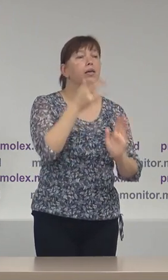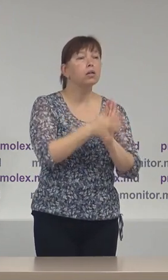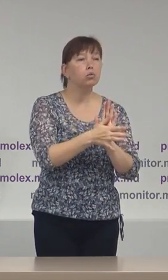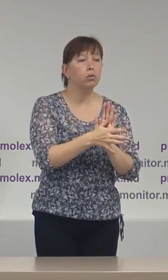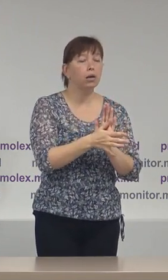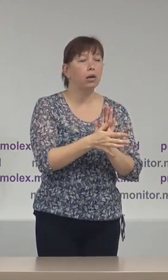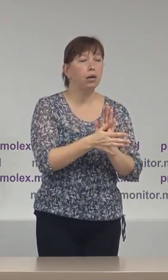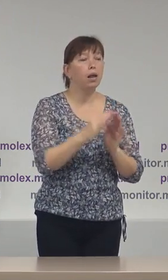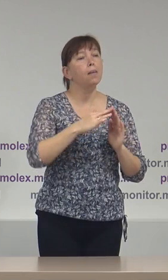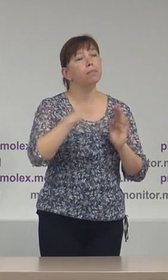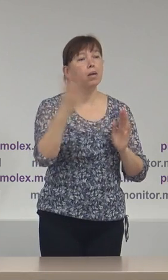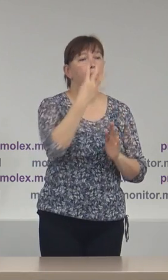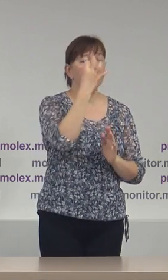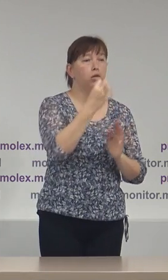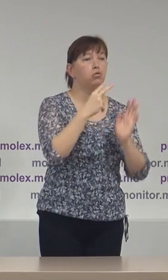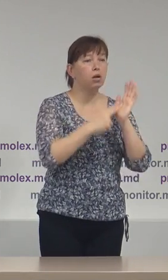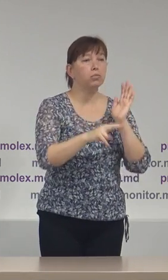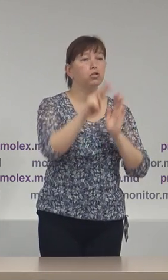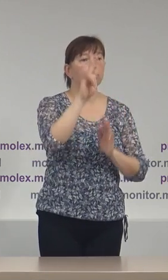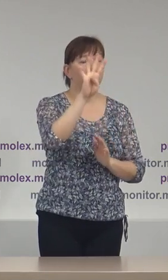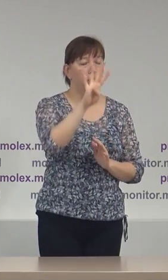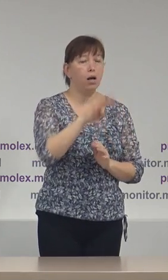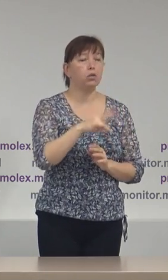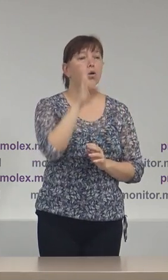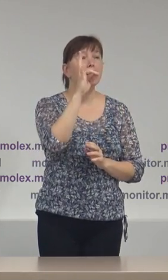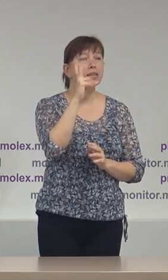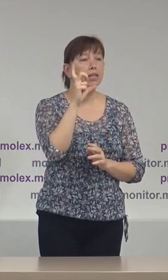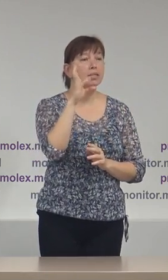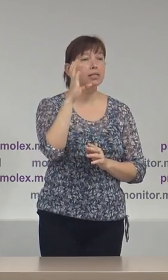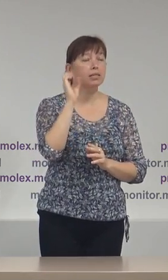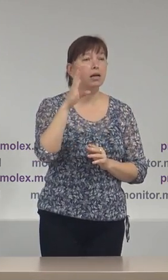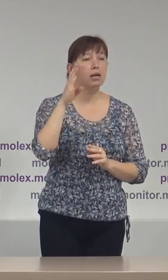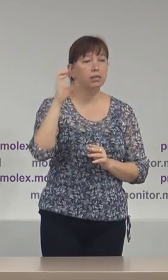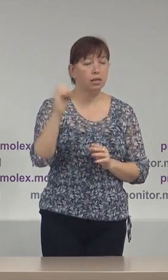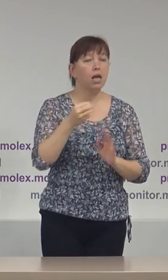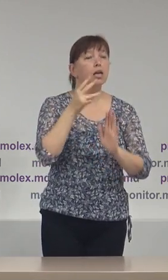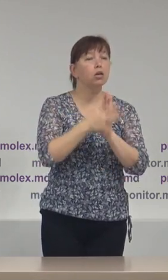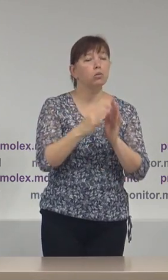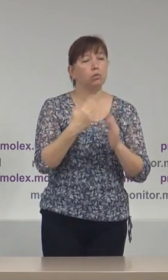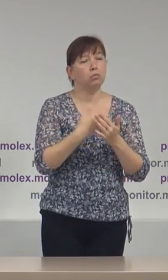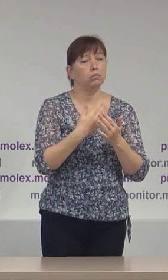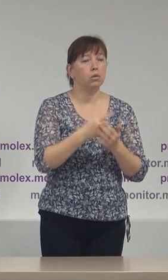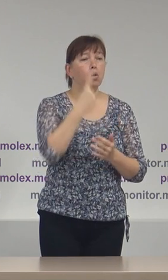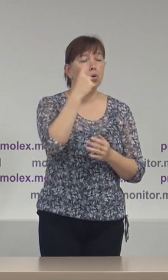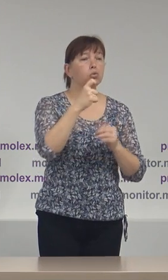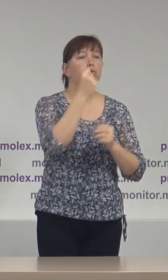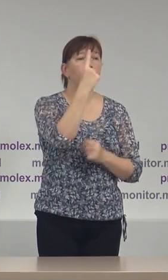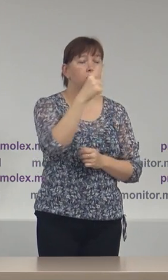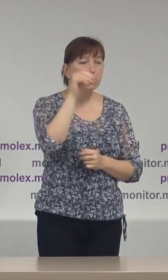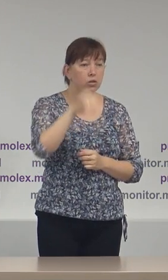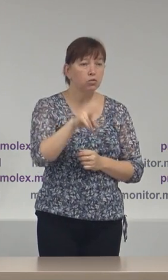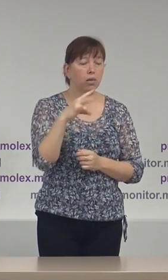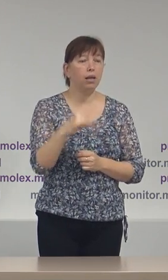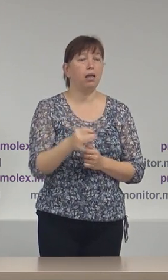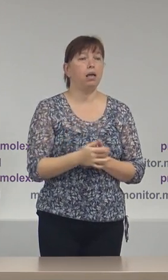estimate la peste 474.000 domnul Anastasie cheltuieli estimate la peste 111.000